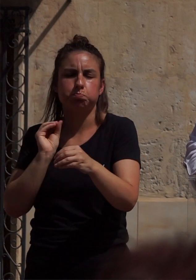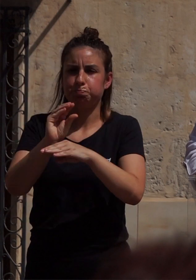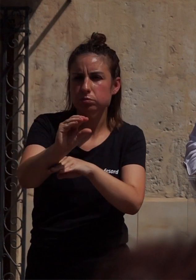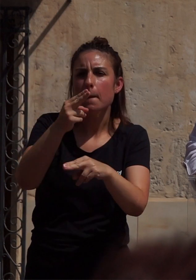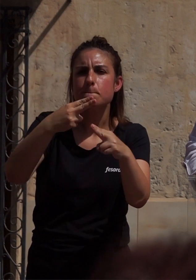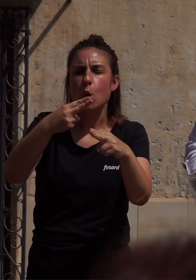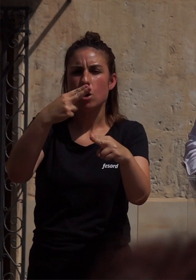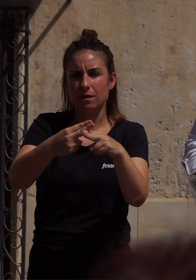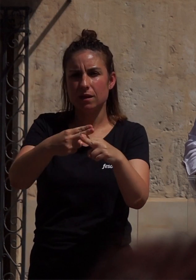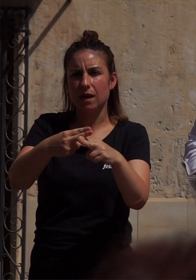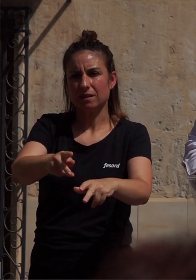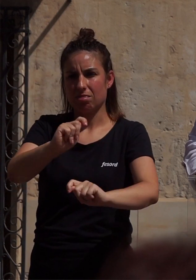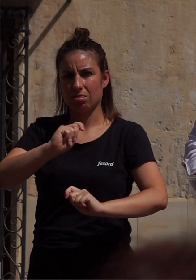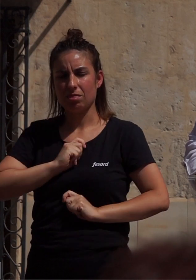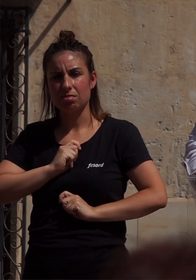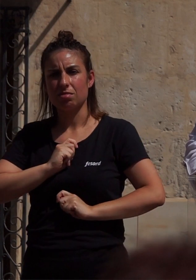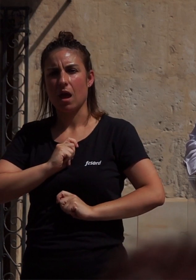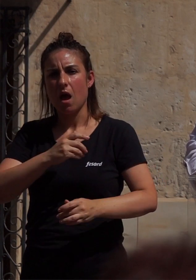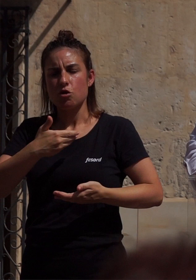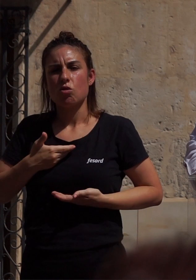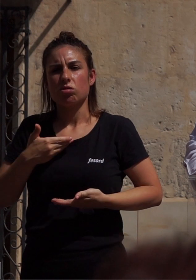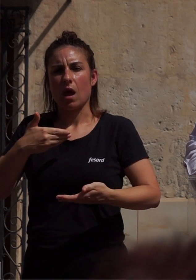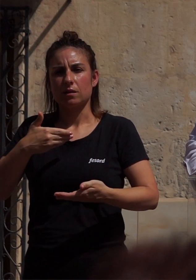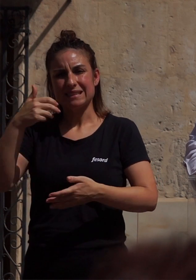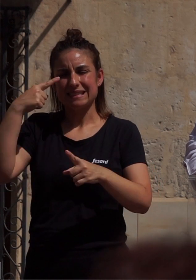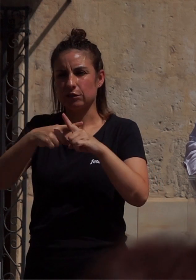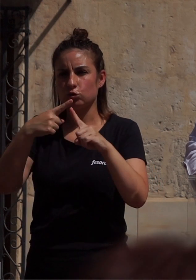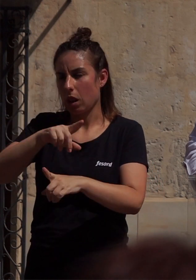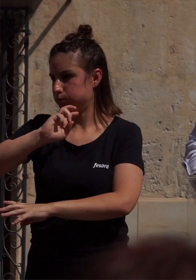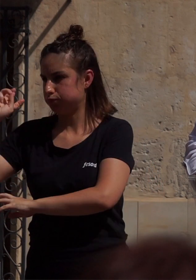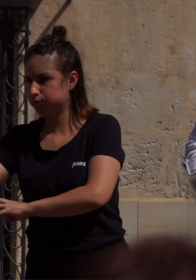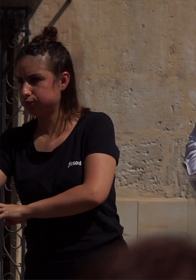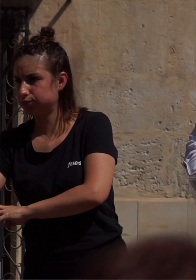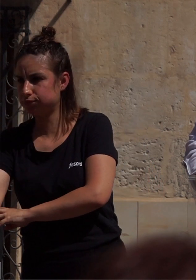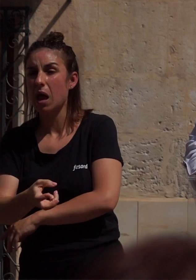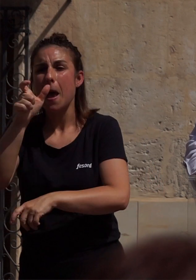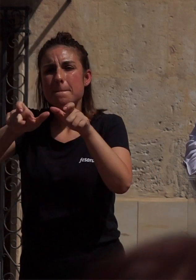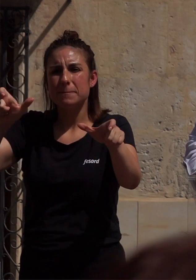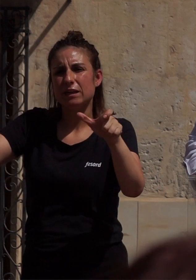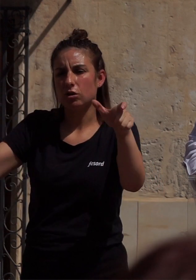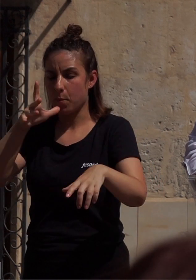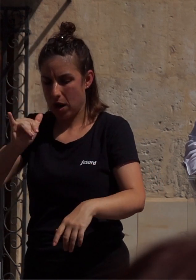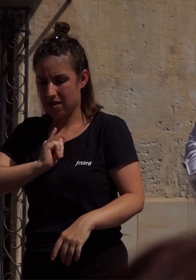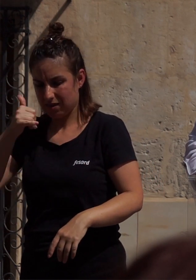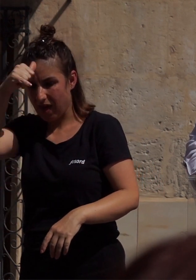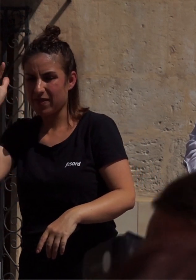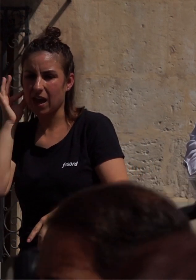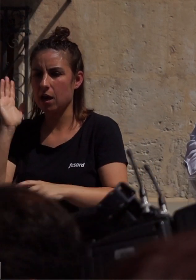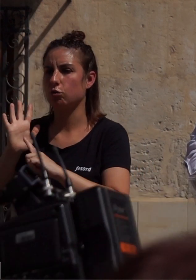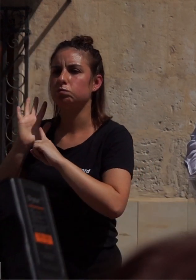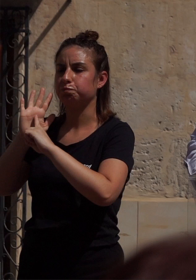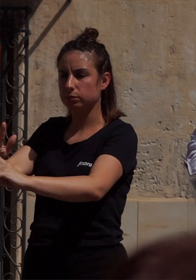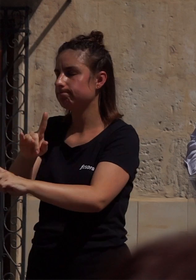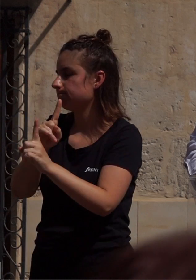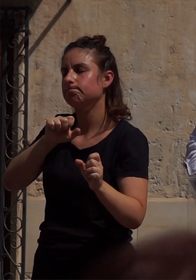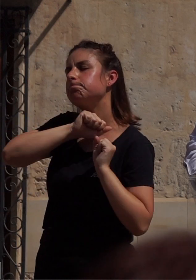diversidad sexual y la no discriminación de las personas por su orientación sexual o identidad de género, a través del